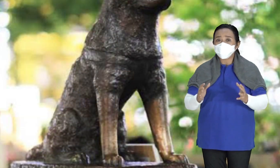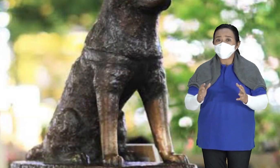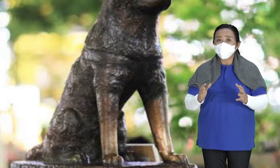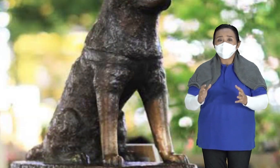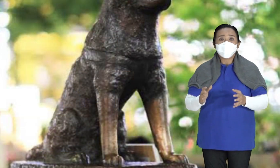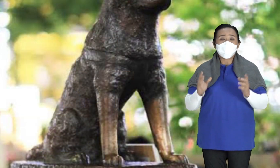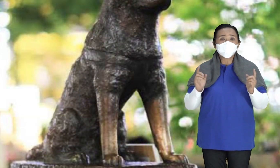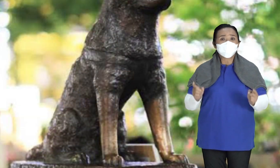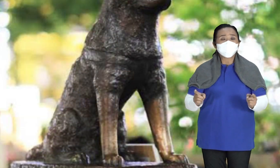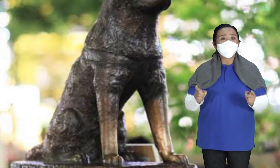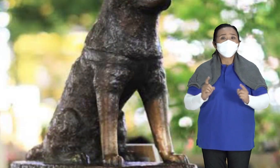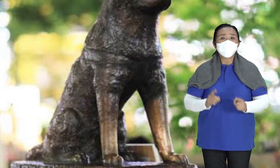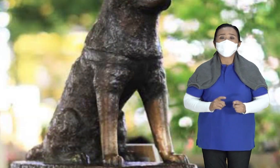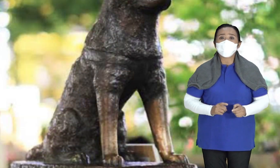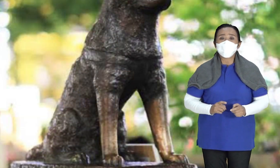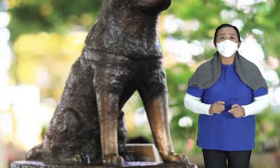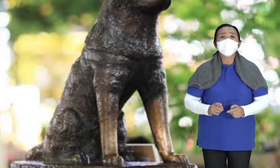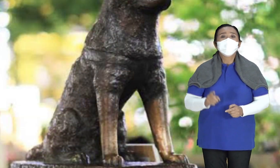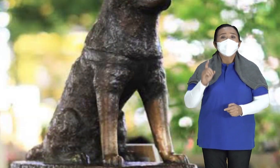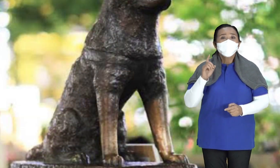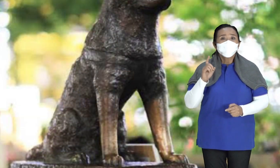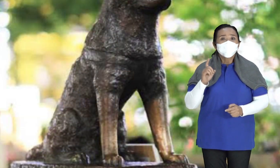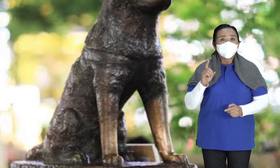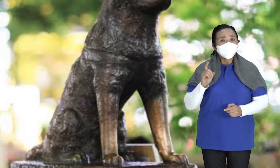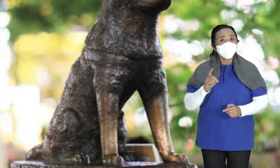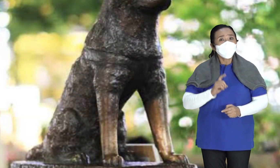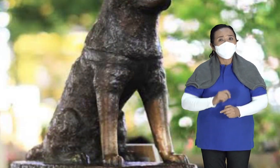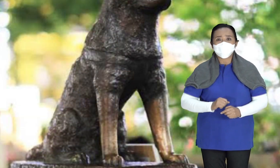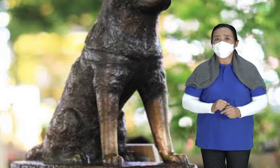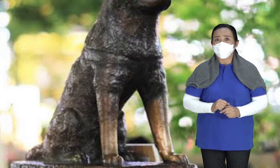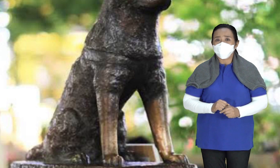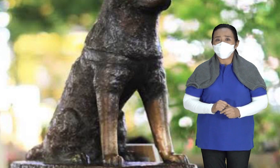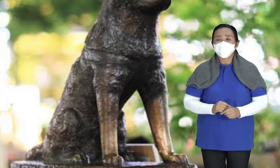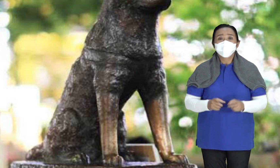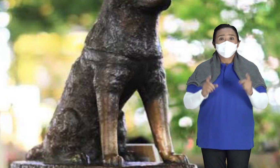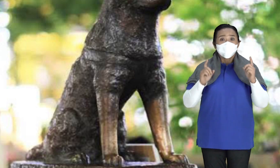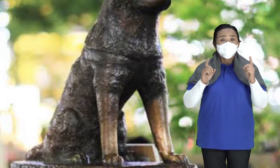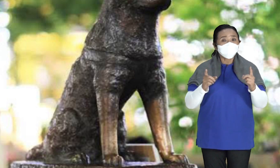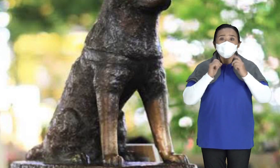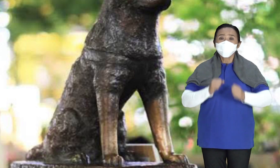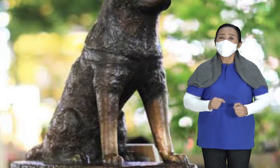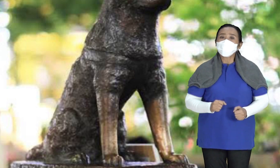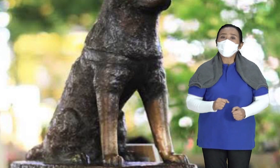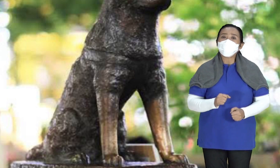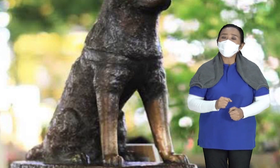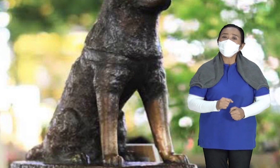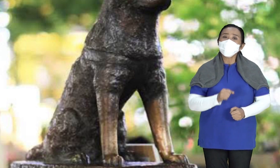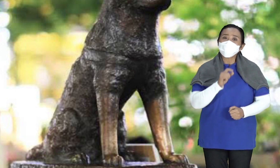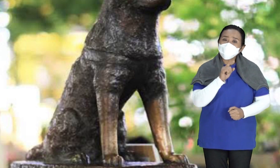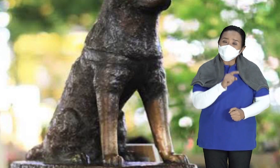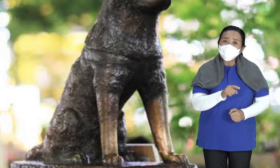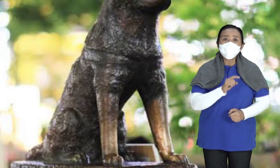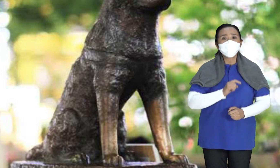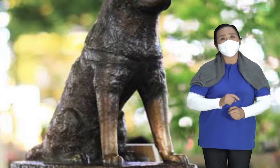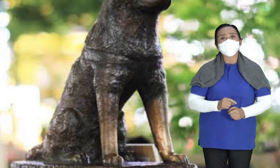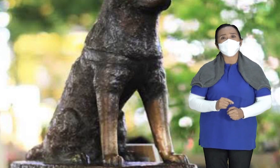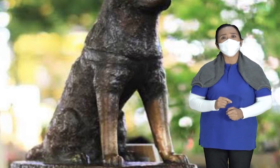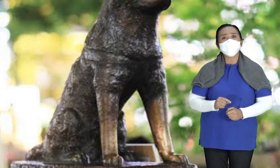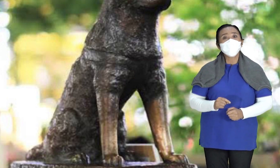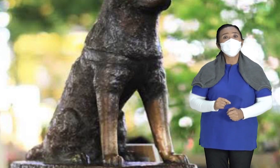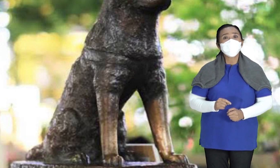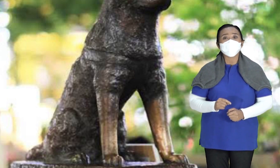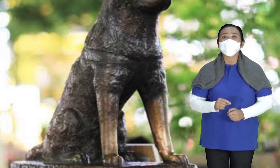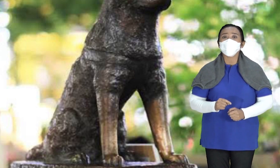stasiun itu Yang terkenal dengan nama Patung Hachiko Patung itu sampai hari ini Masih ada di